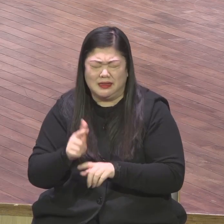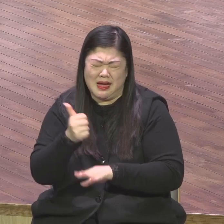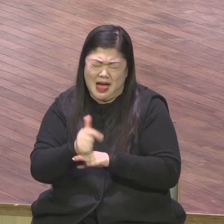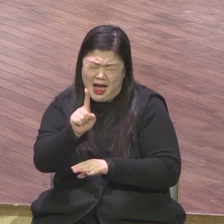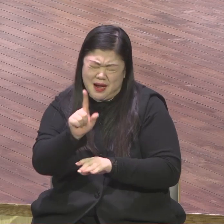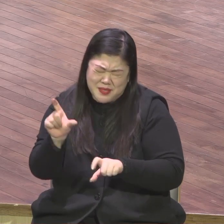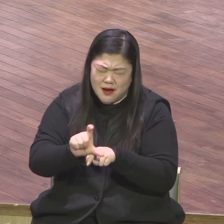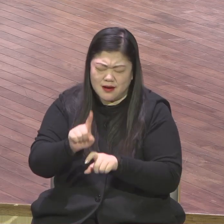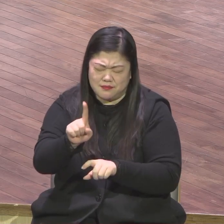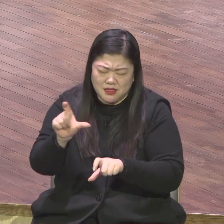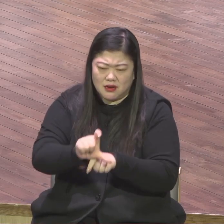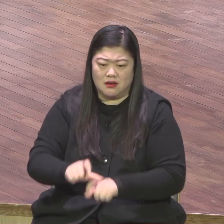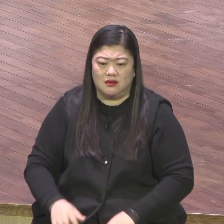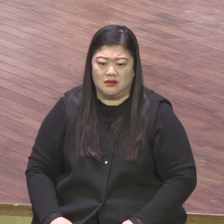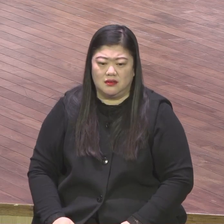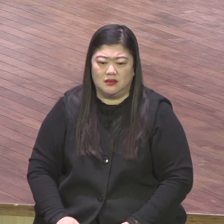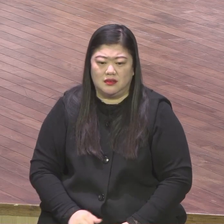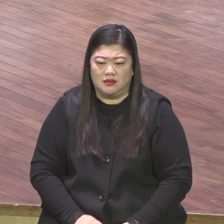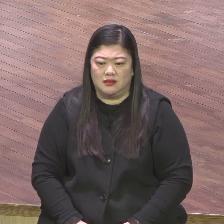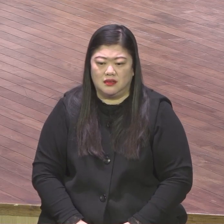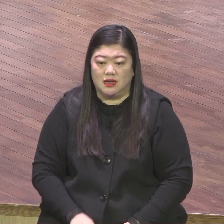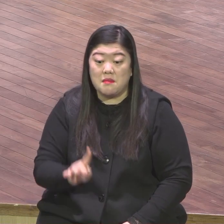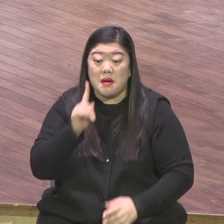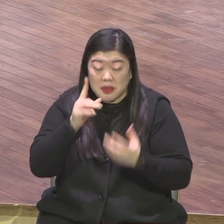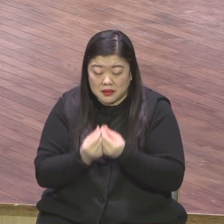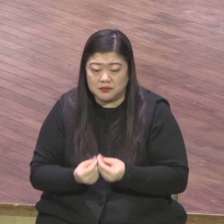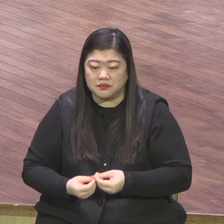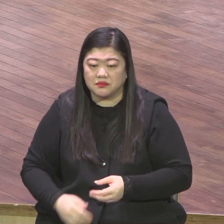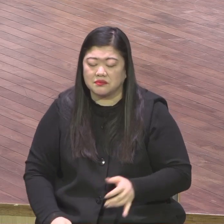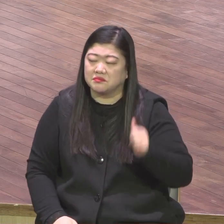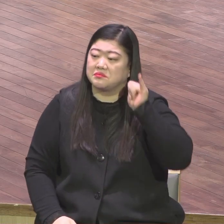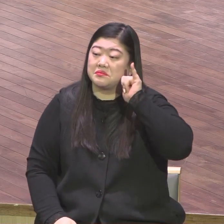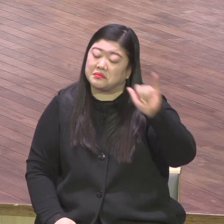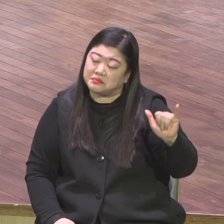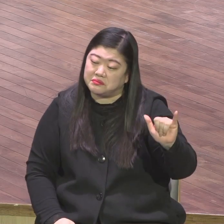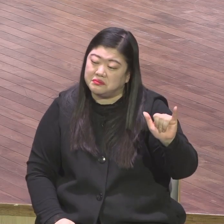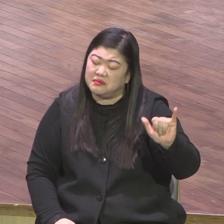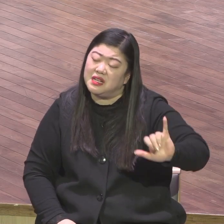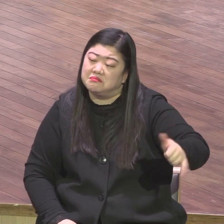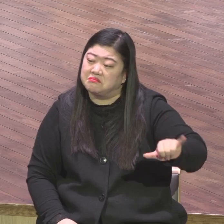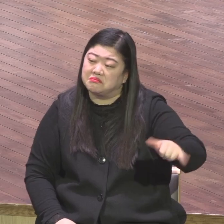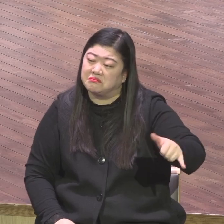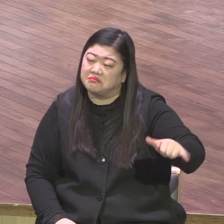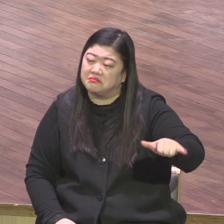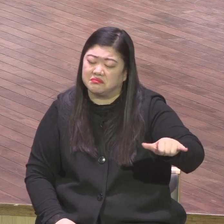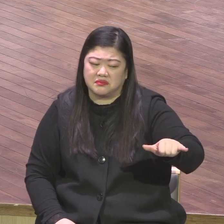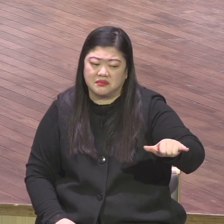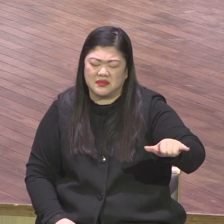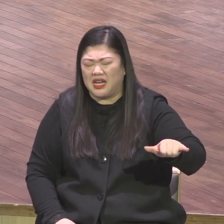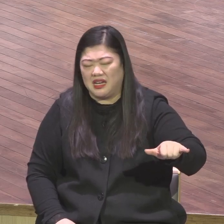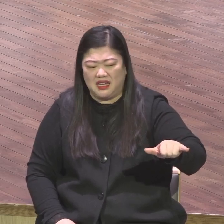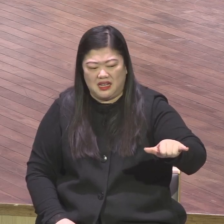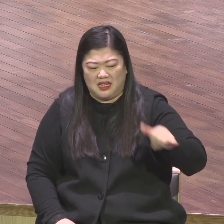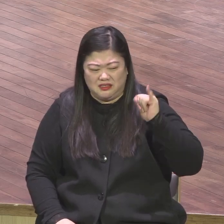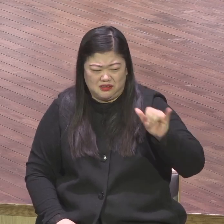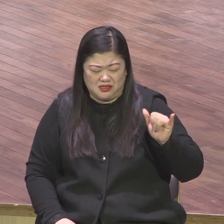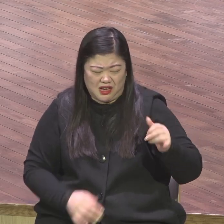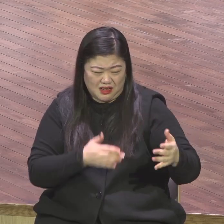하나가 아니고 한 번 전화해 봤더니 한 번 만나봤더니 거절해서 막 진질머리 아이고 무서워서 아이고 안되는 것 같다